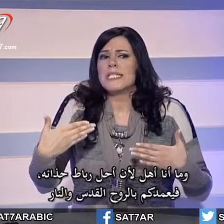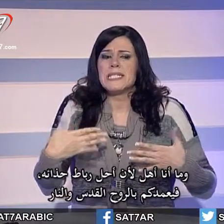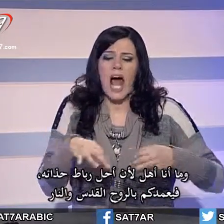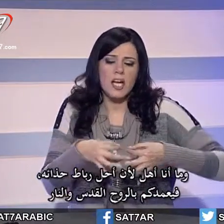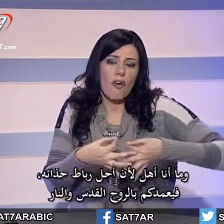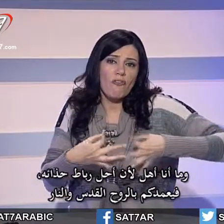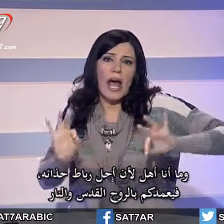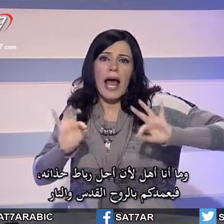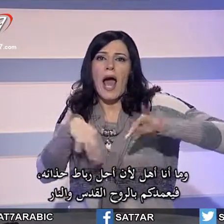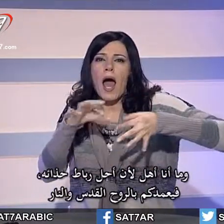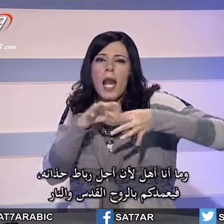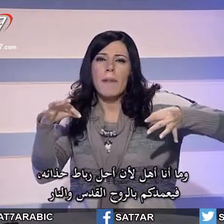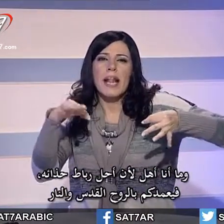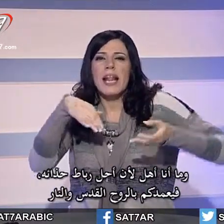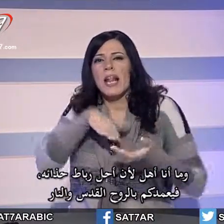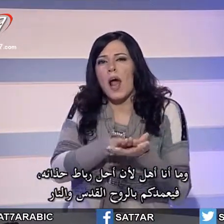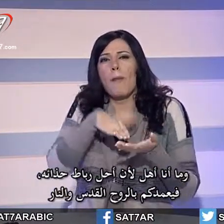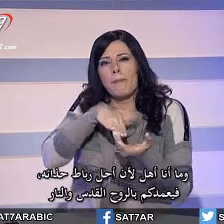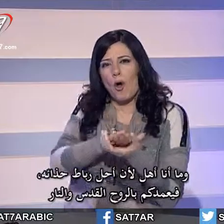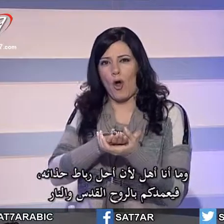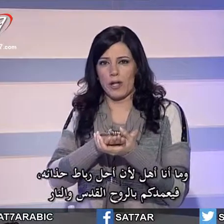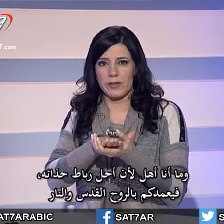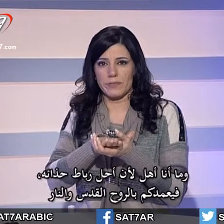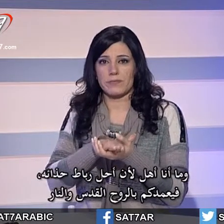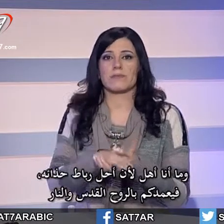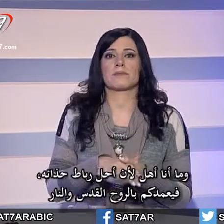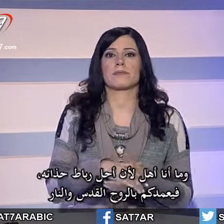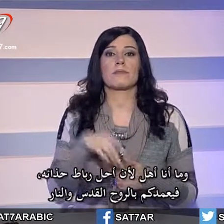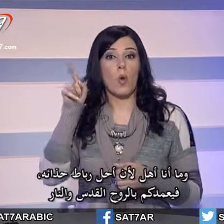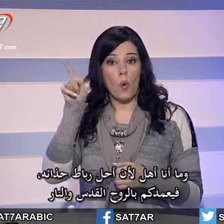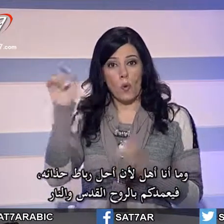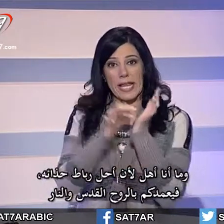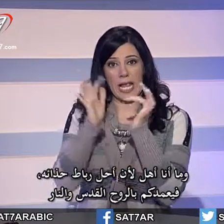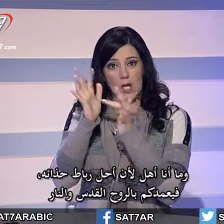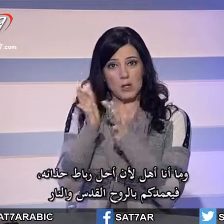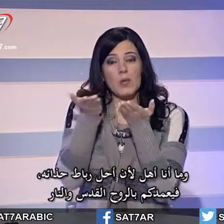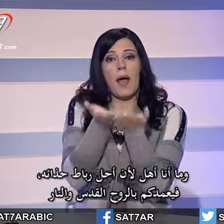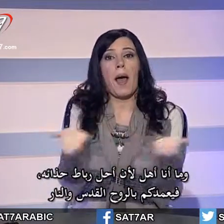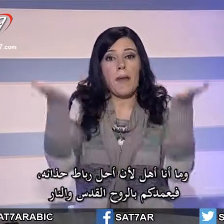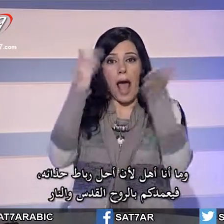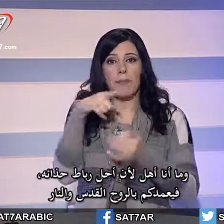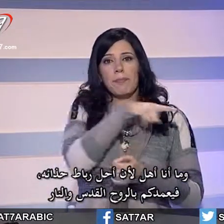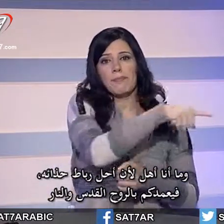أهل لأن أحل رباط حذائه فيعمدكم بالروح القدس والنار